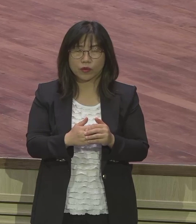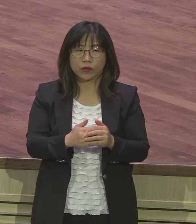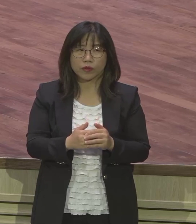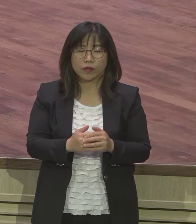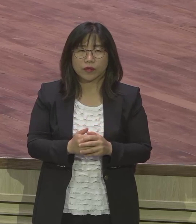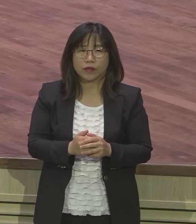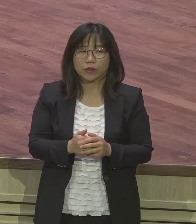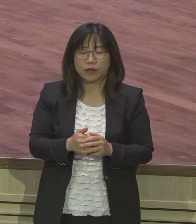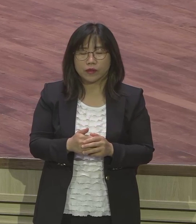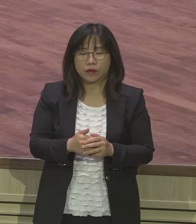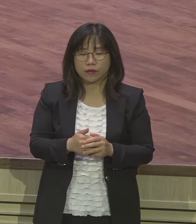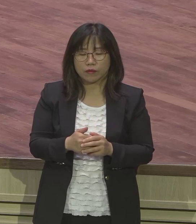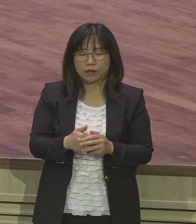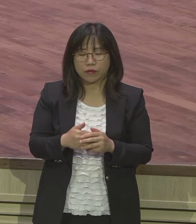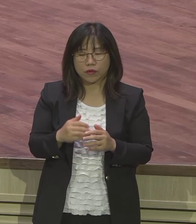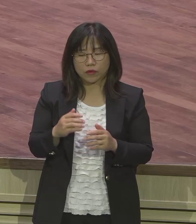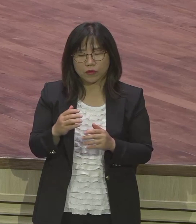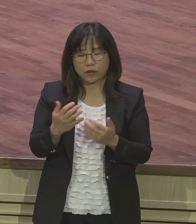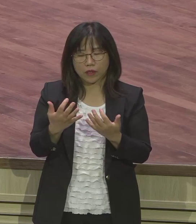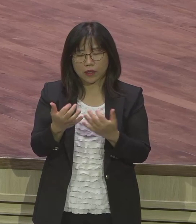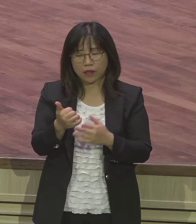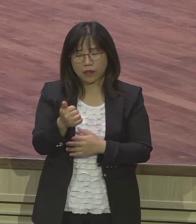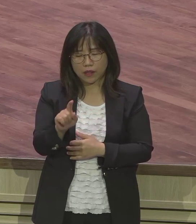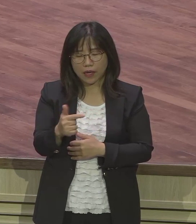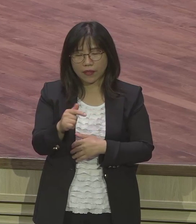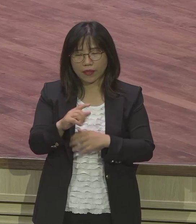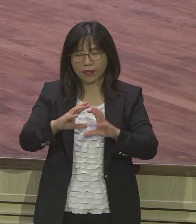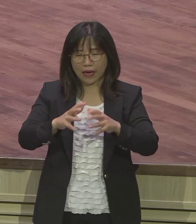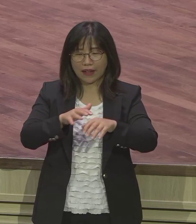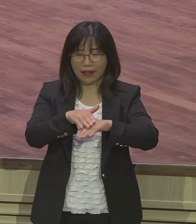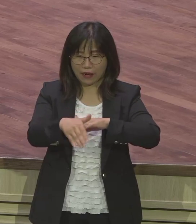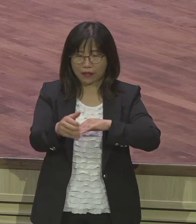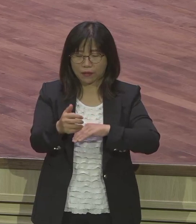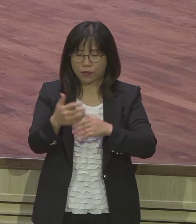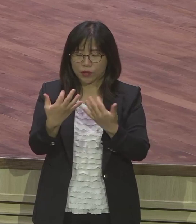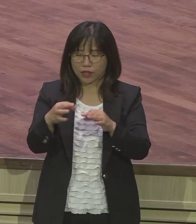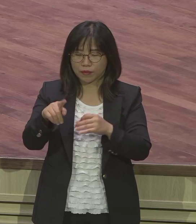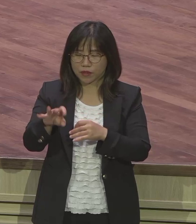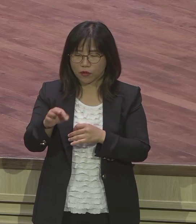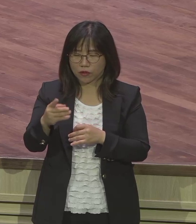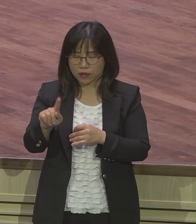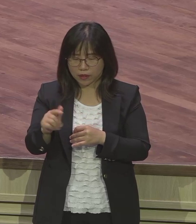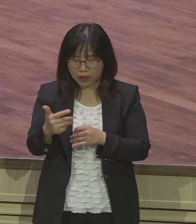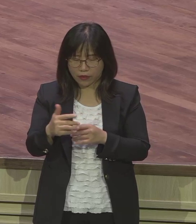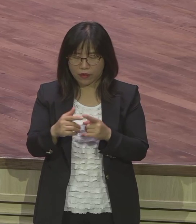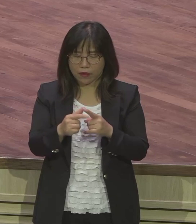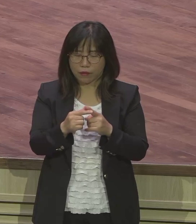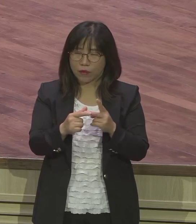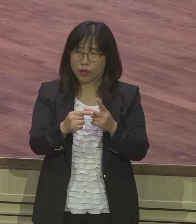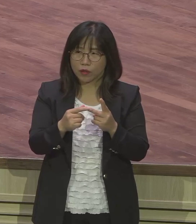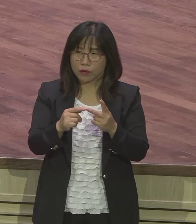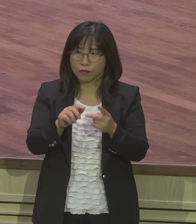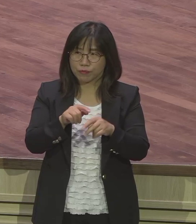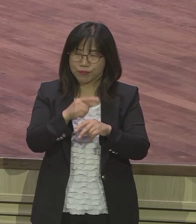김성찬 의원, 또 더불어민주당의 박강원 의원, 바른민주당의